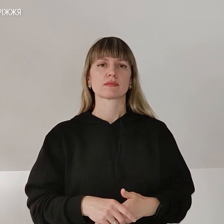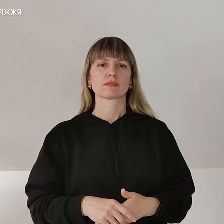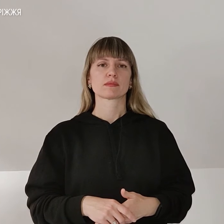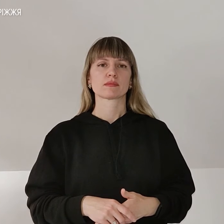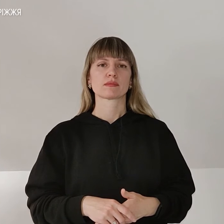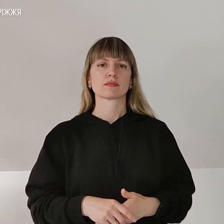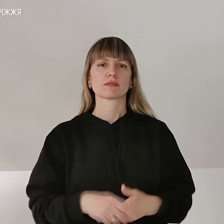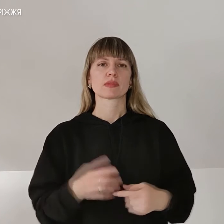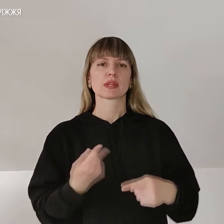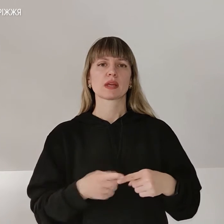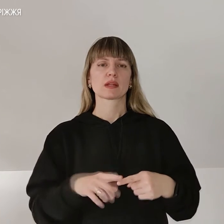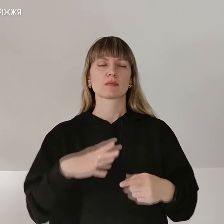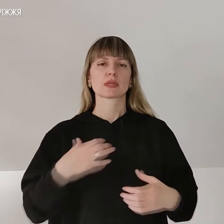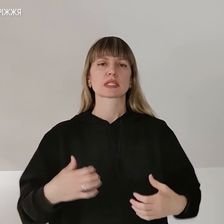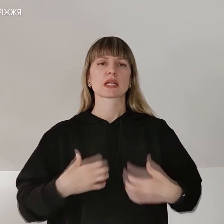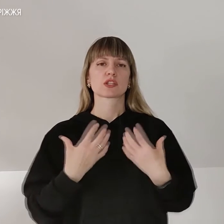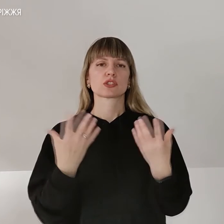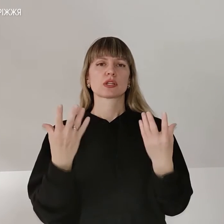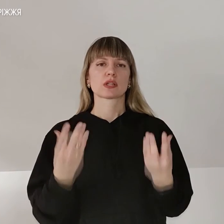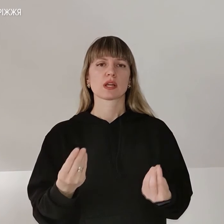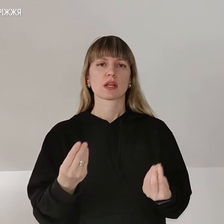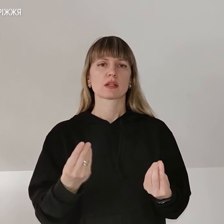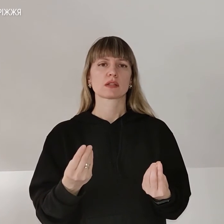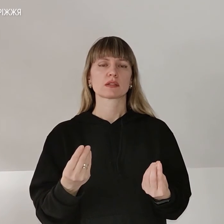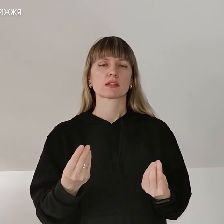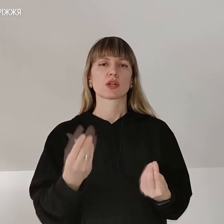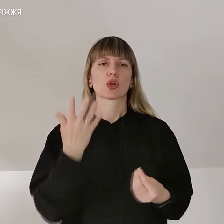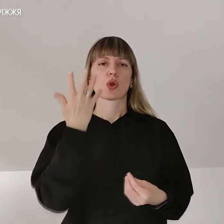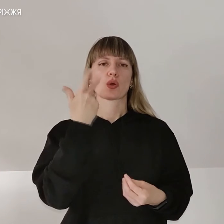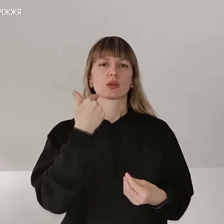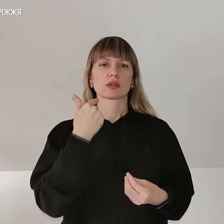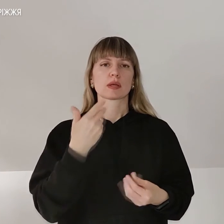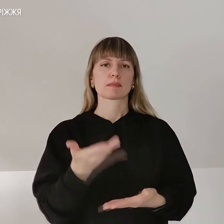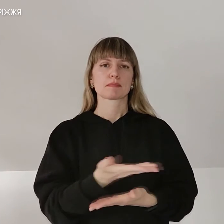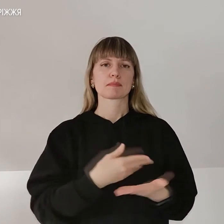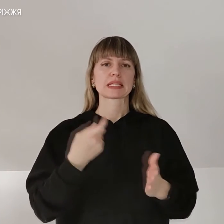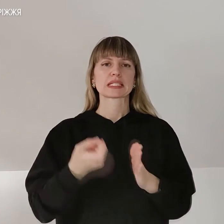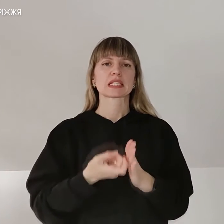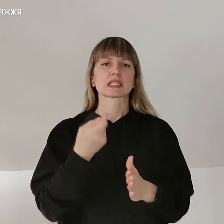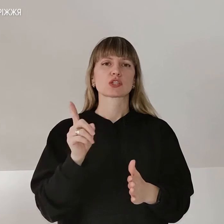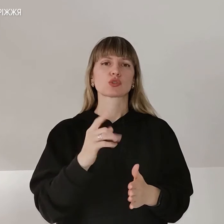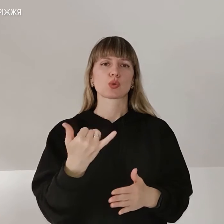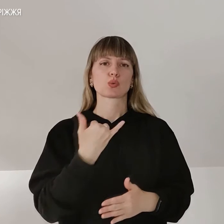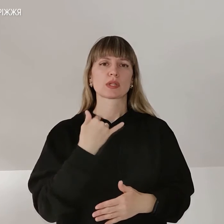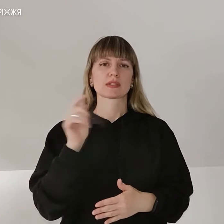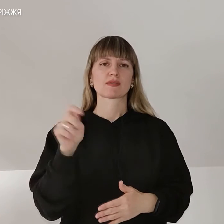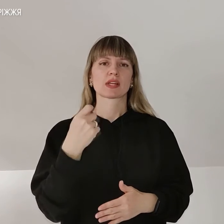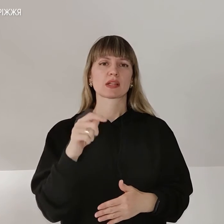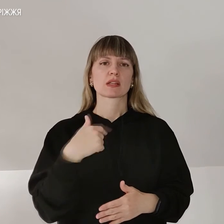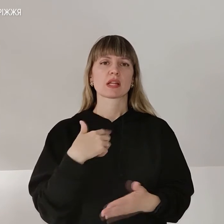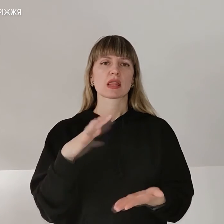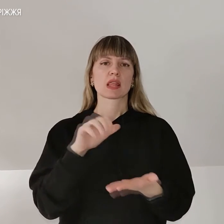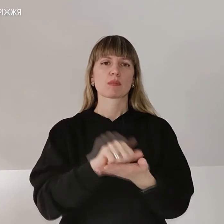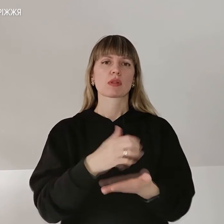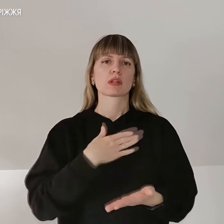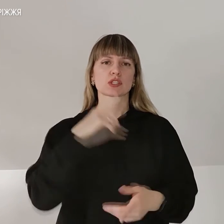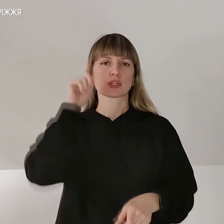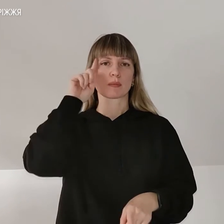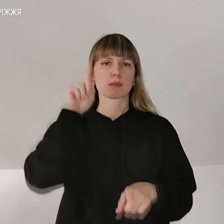Це був страшний день, коли ми дізналися, що в нас війна. На нас напали наші брати, як